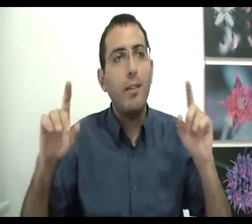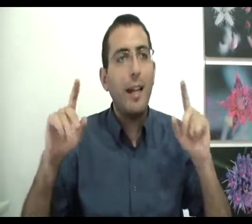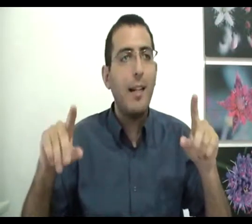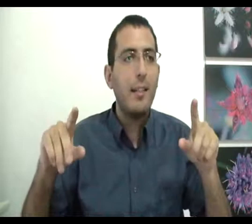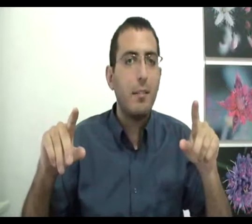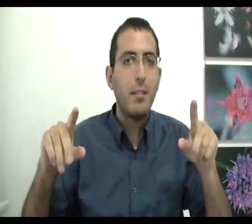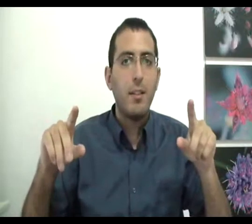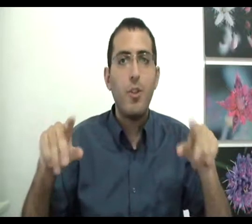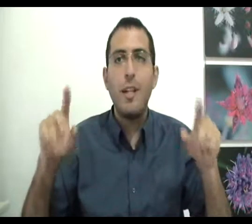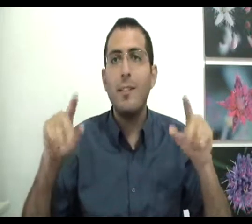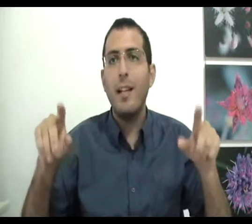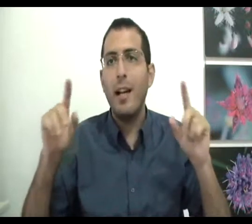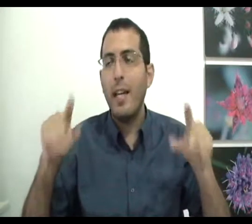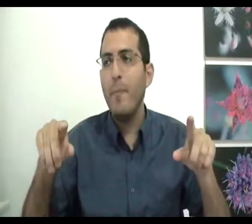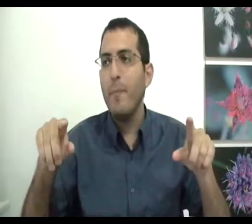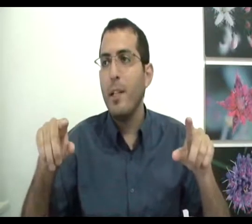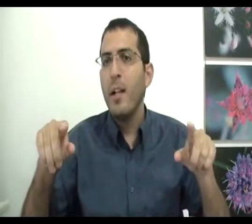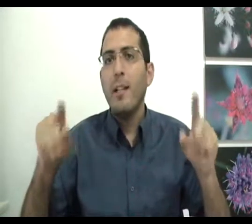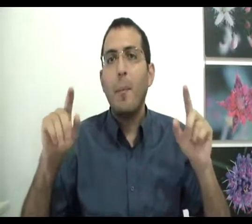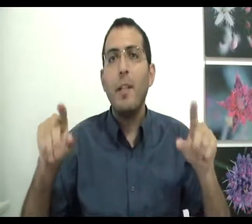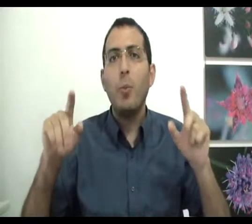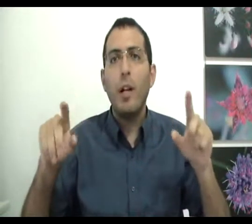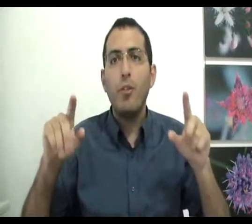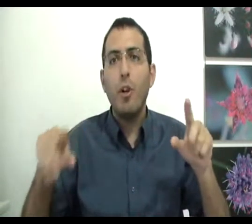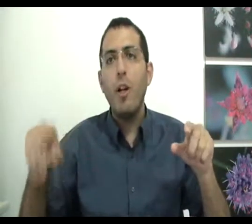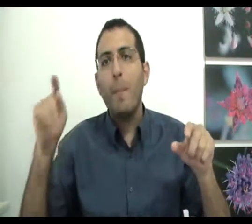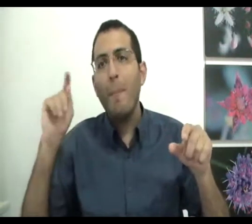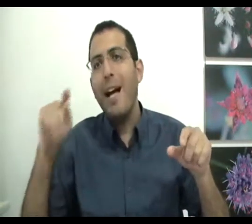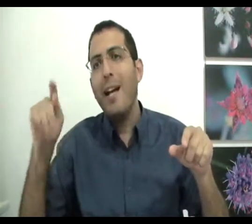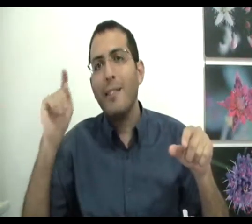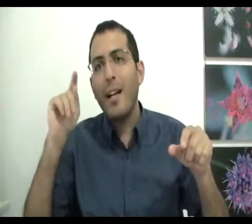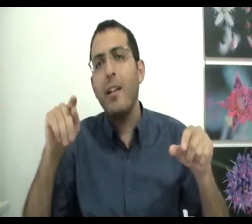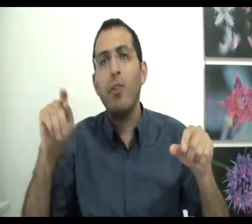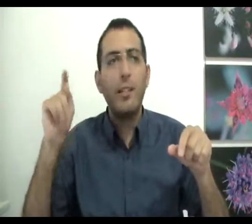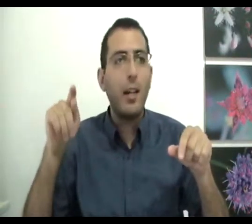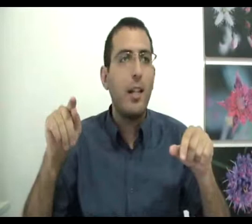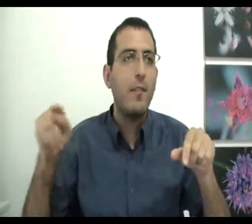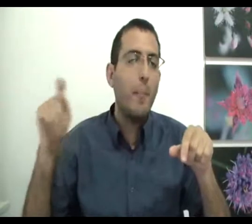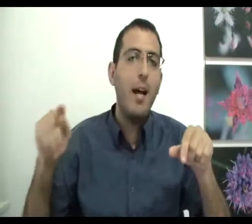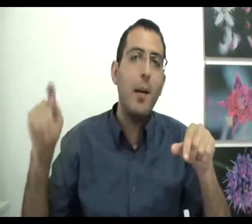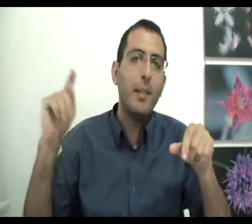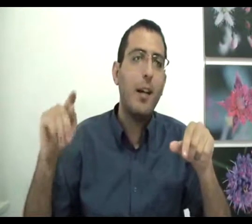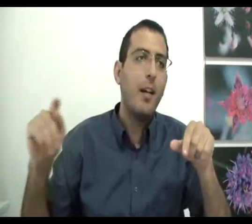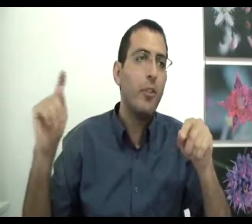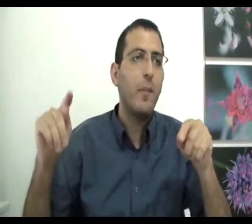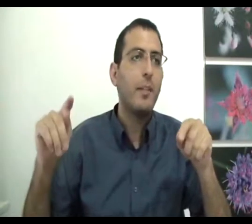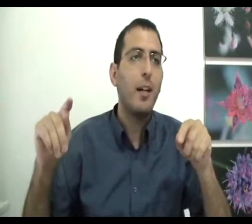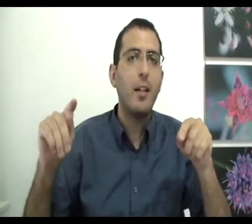תחליט שניתן לחיים תמיד נוכל לשאול מה התכלית של התכלית ומה המטרה של המטרה